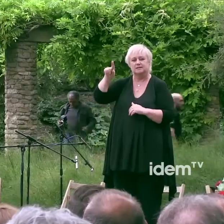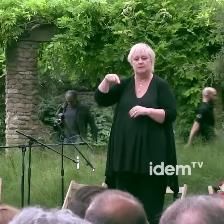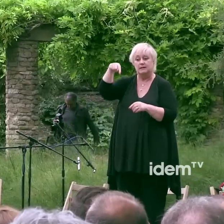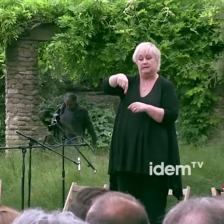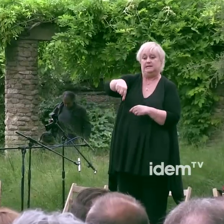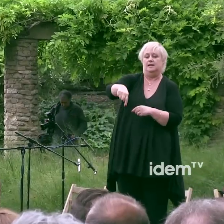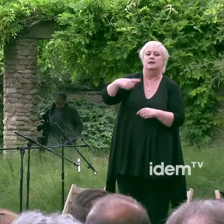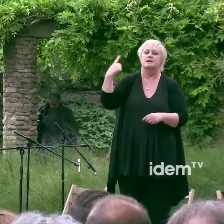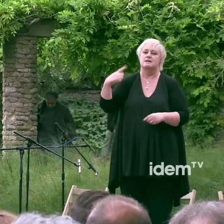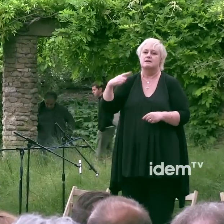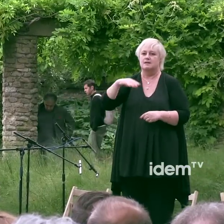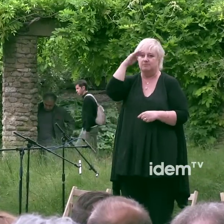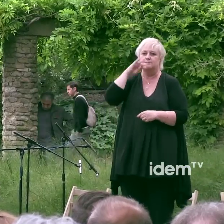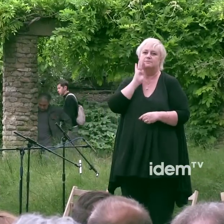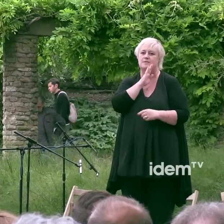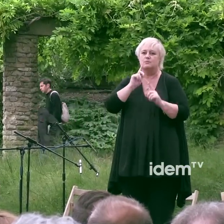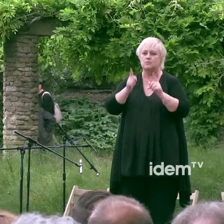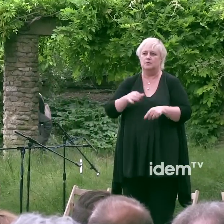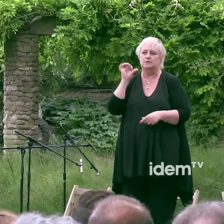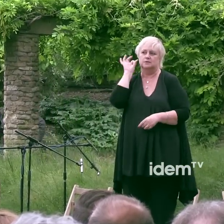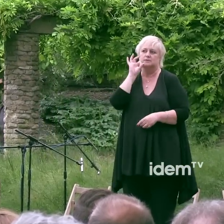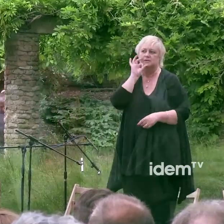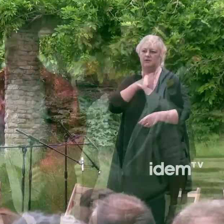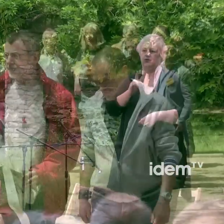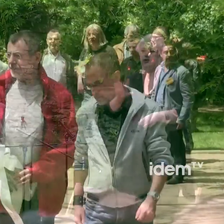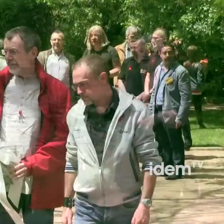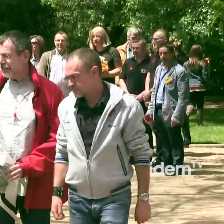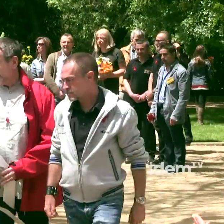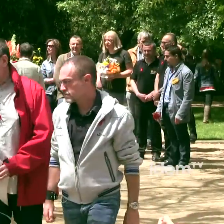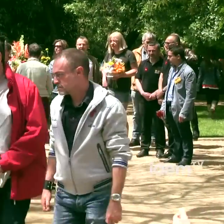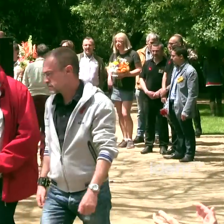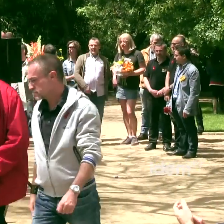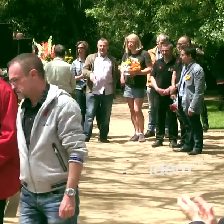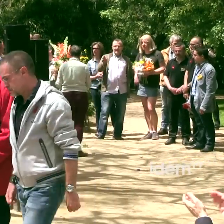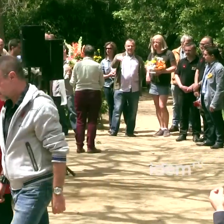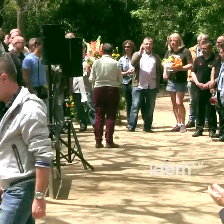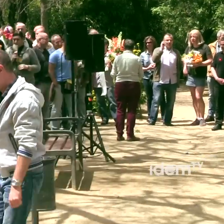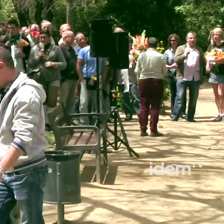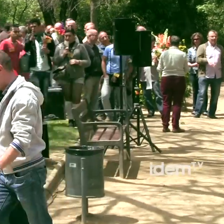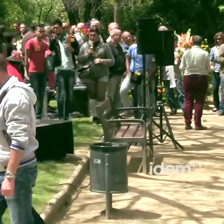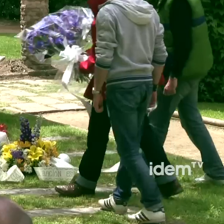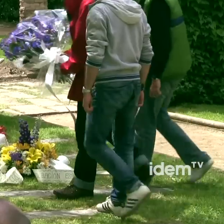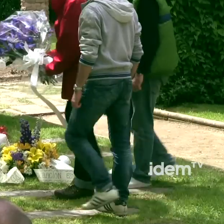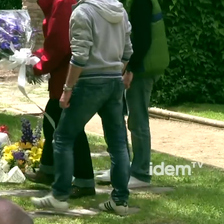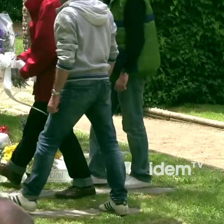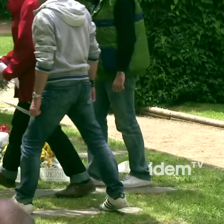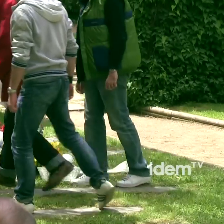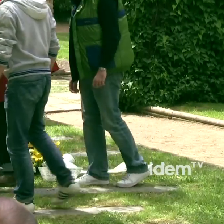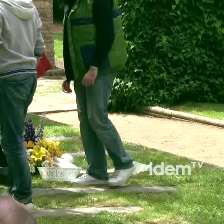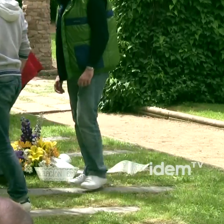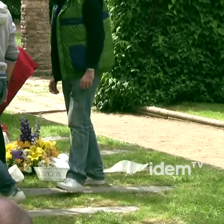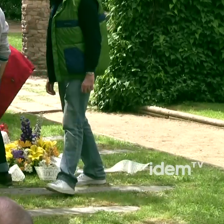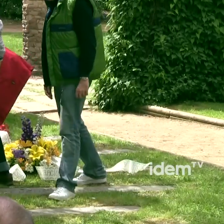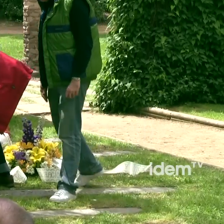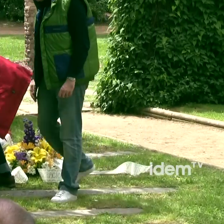seus pares, que també havien mort de Sida uns anys abans. Històries del memorial. Retalls de vides perdudes que hem deixat pel